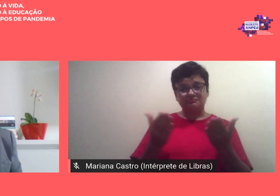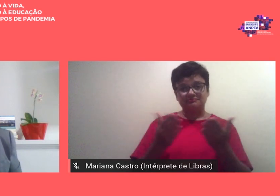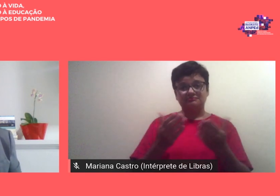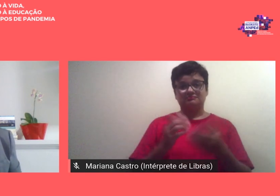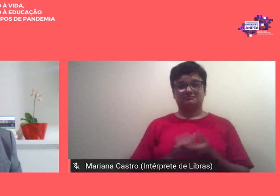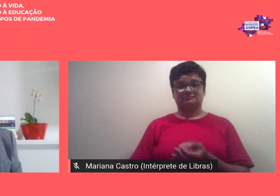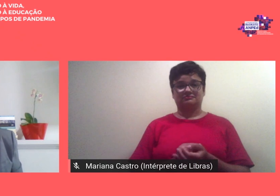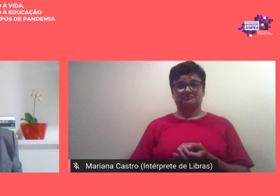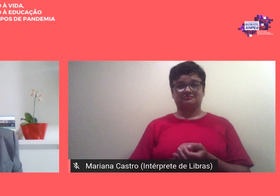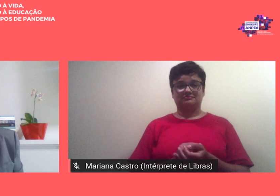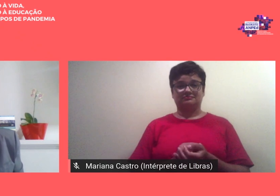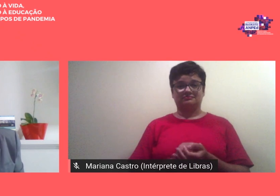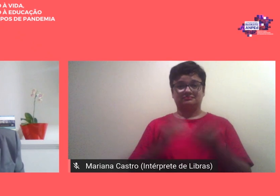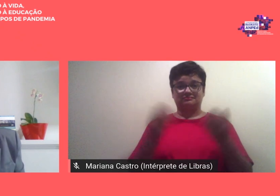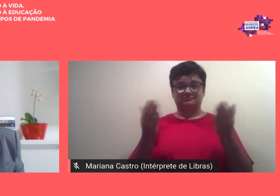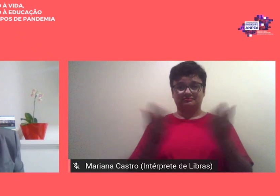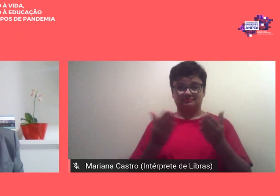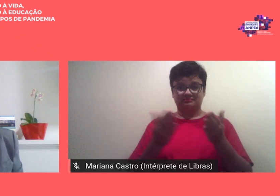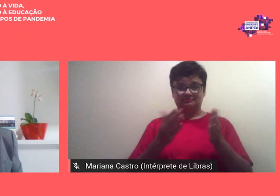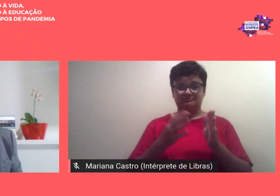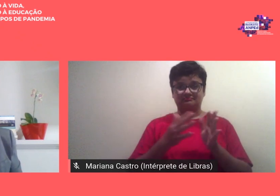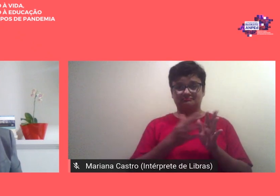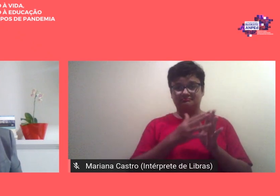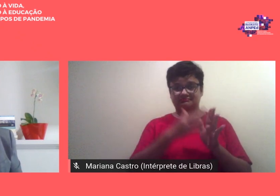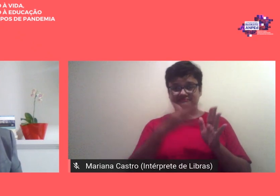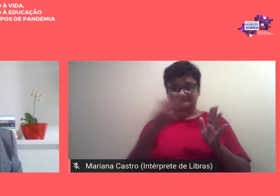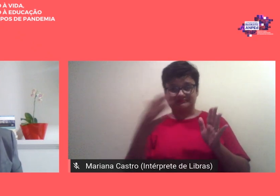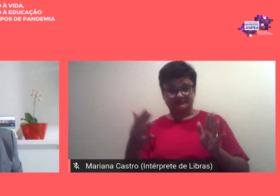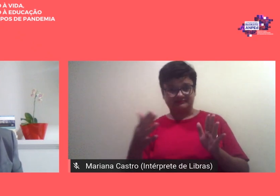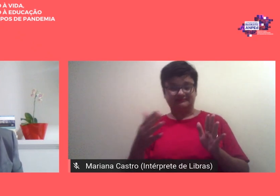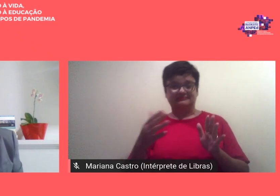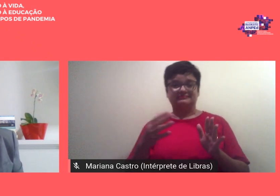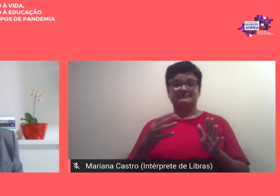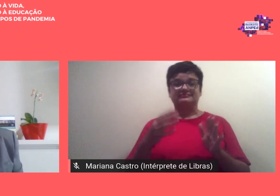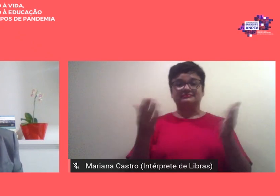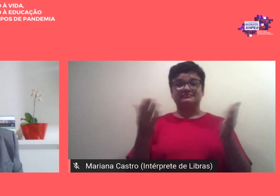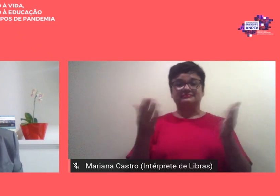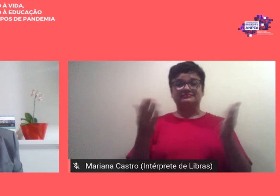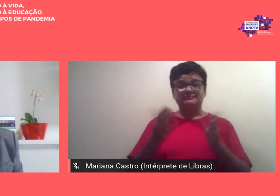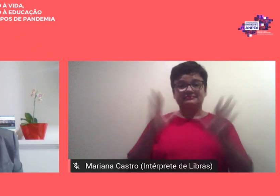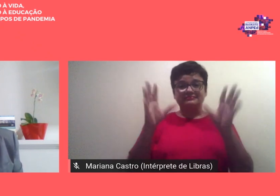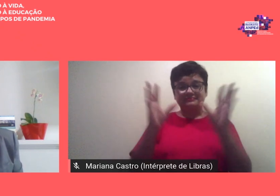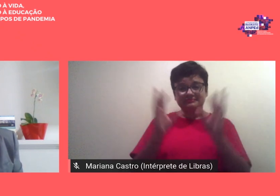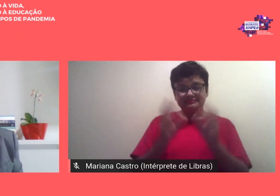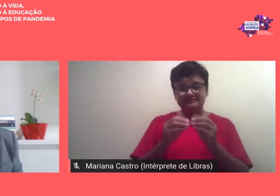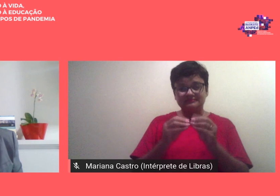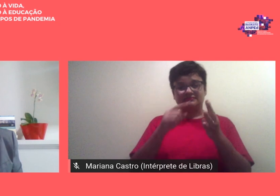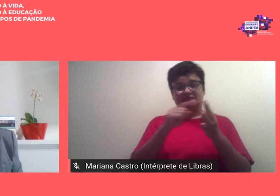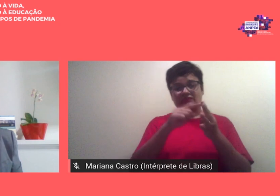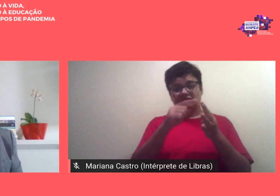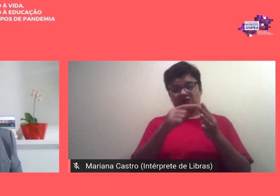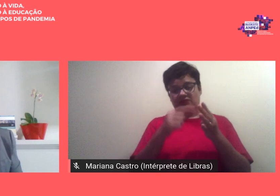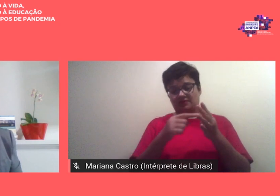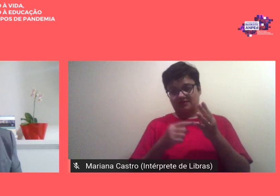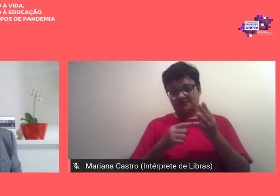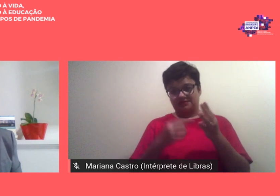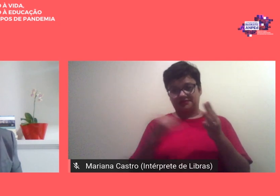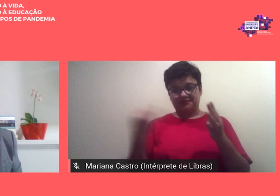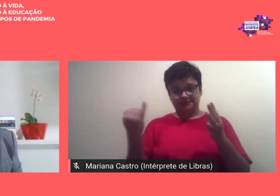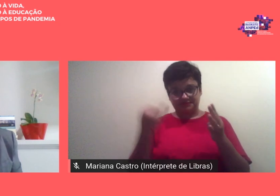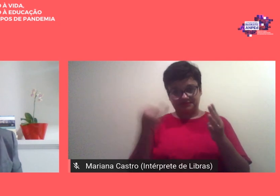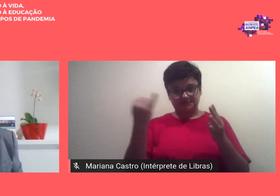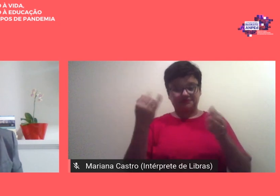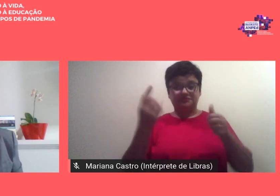ainda execução eu elegi tratar sinteticamente de quatro pontos o primeiro